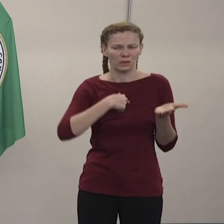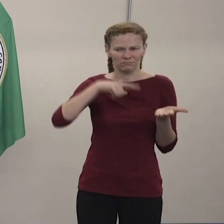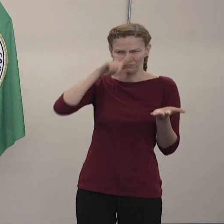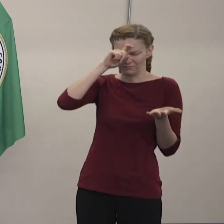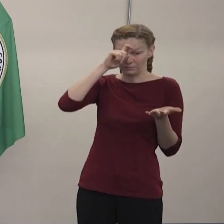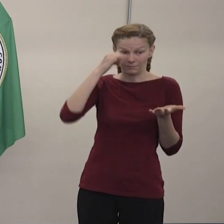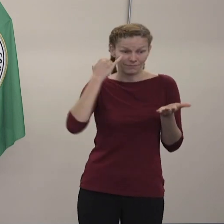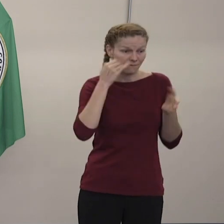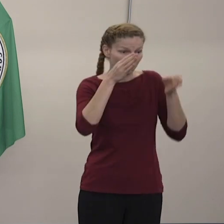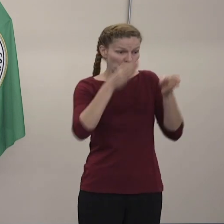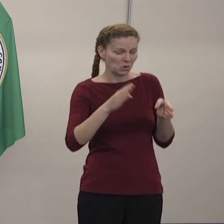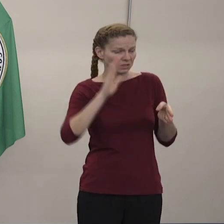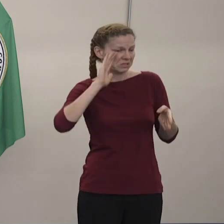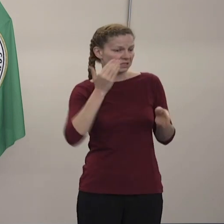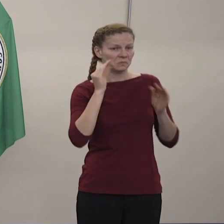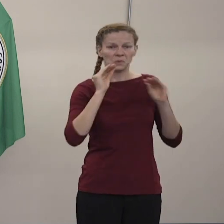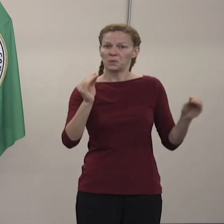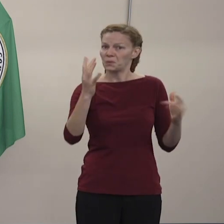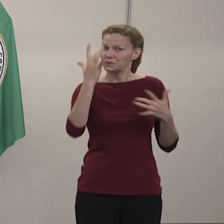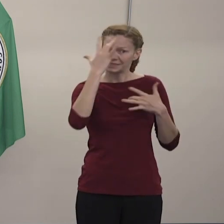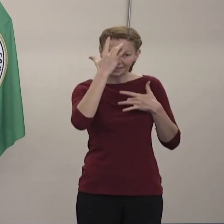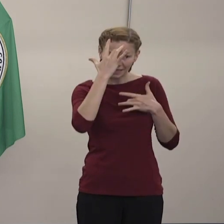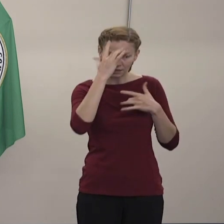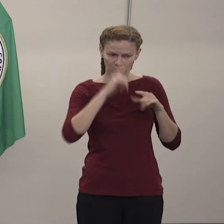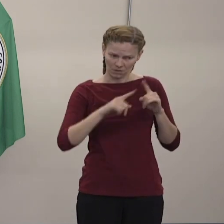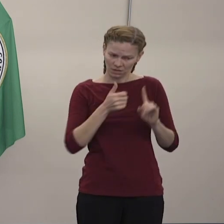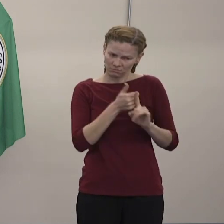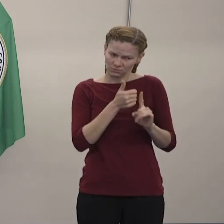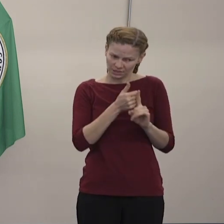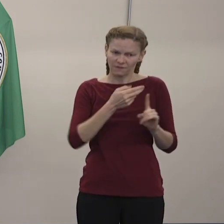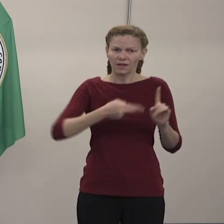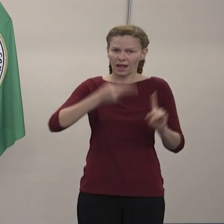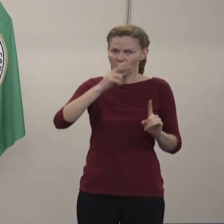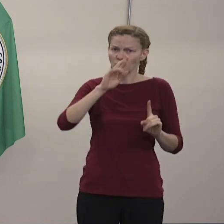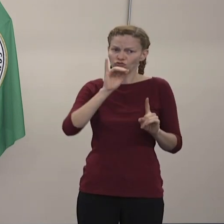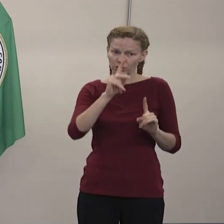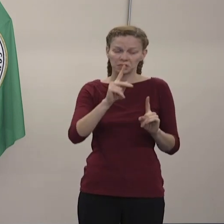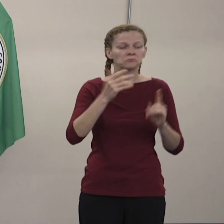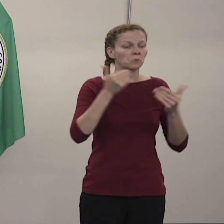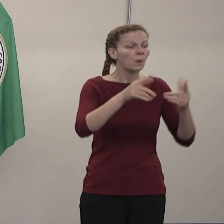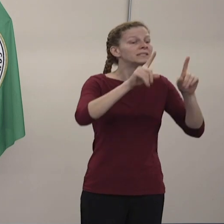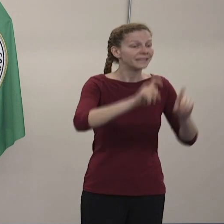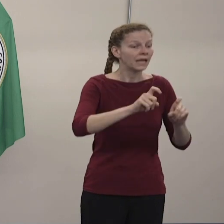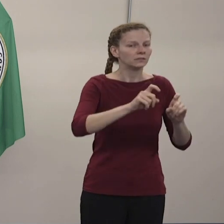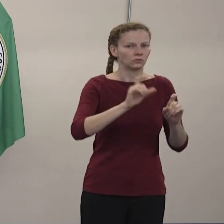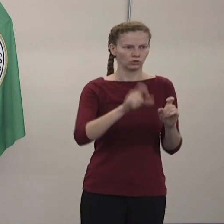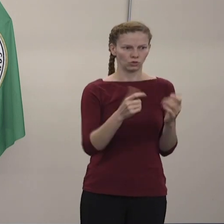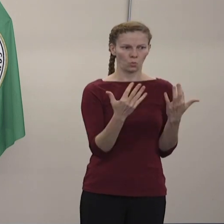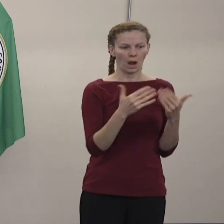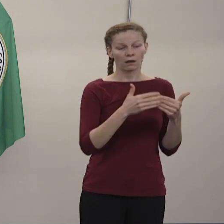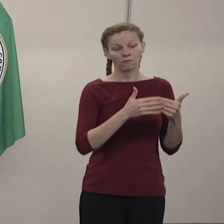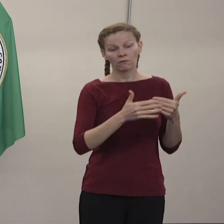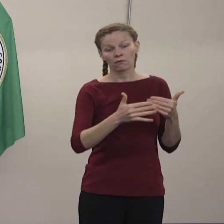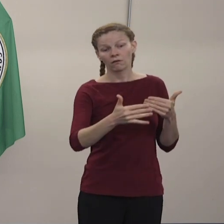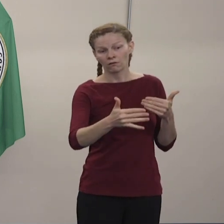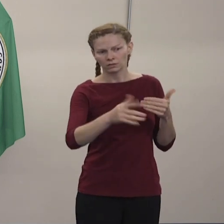gente que no tenga síntomas puede repetir esas pruebas. Tenemos que acordarnos